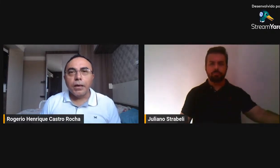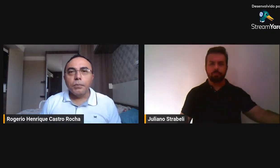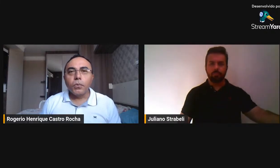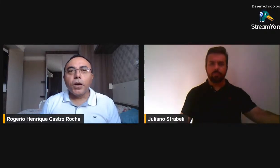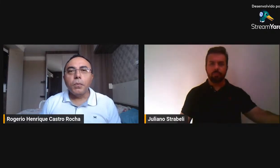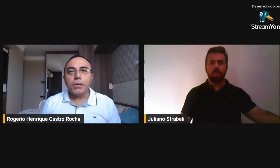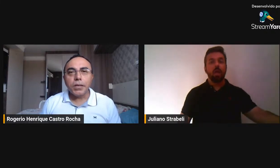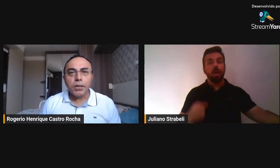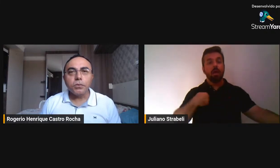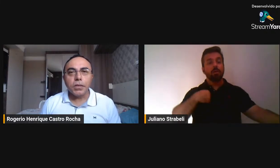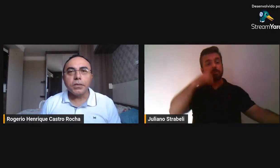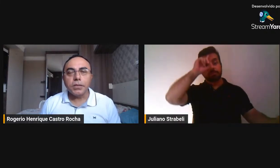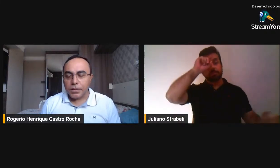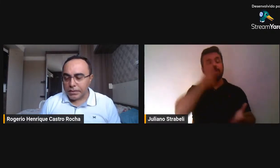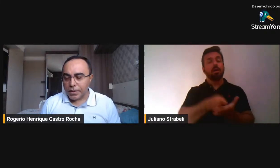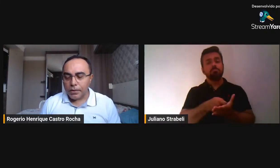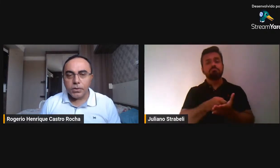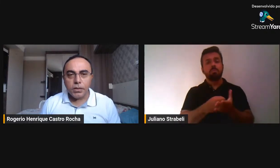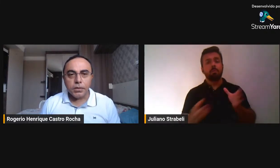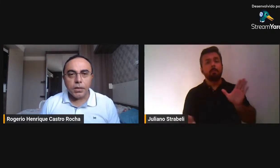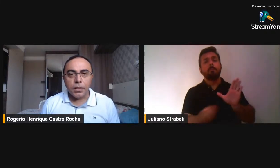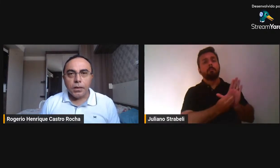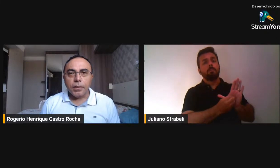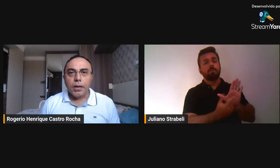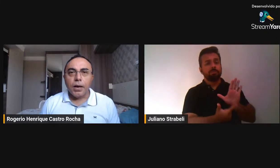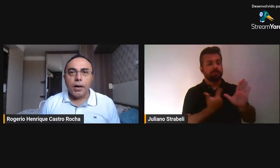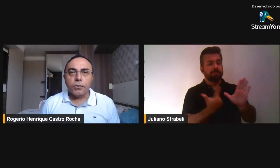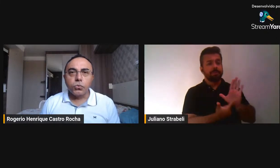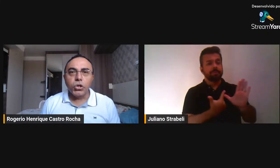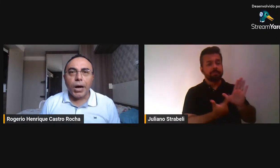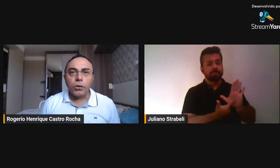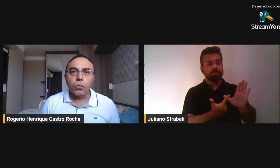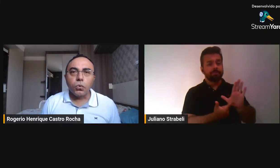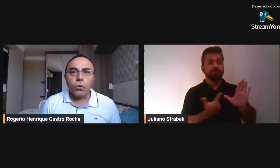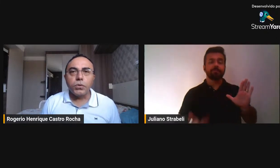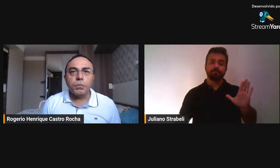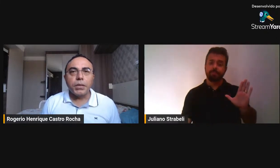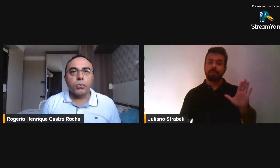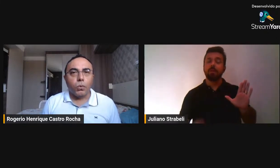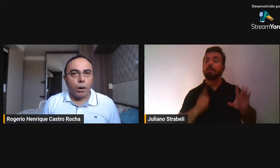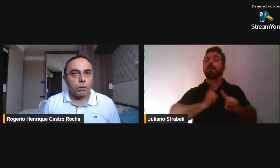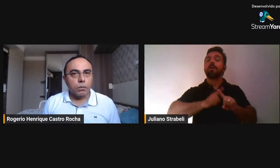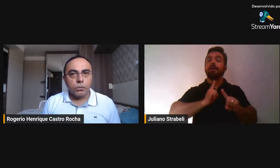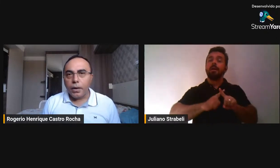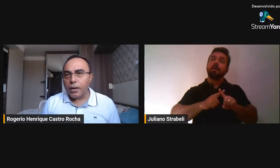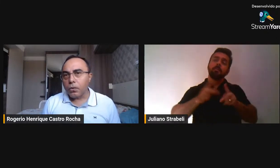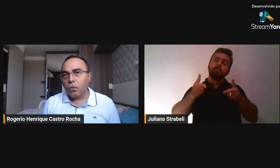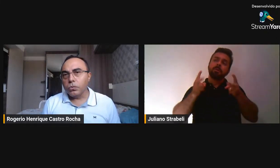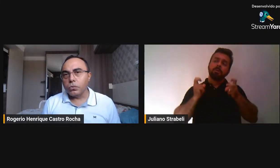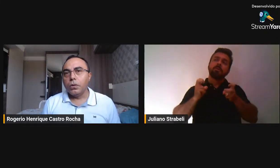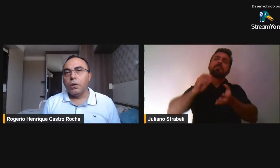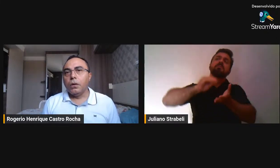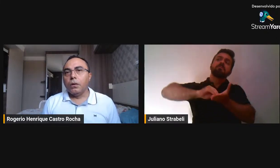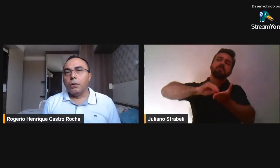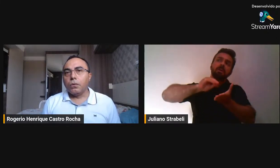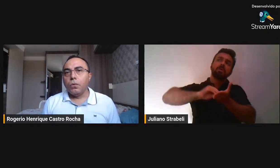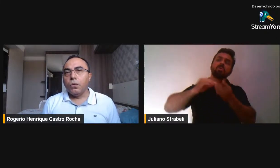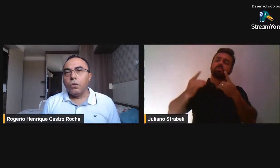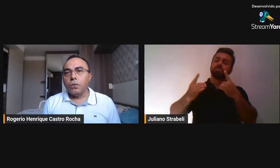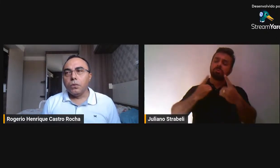livro, porque é uma das ausências, essa ausência do diálogo com o espiritual, do reencontro